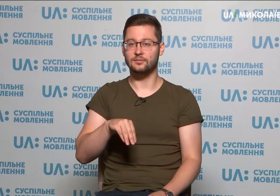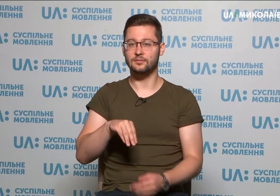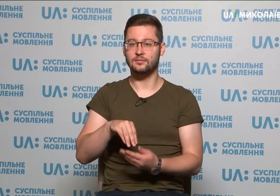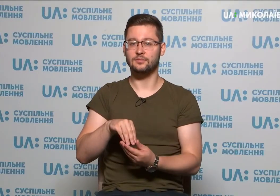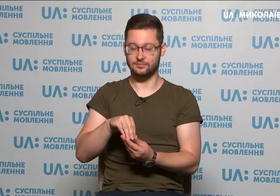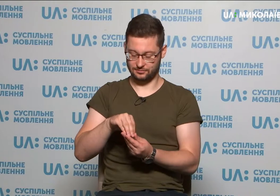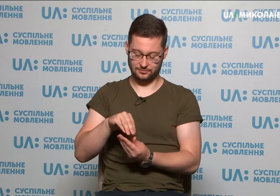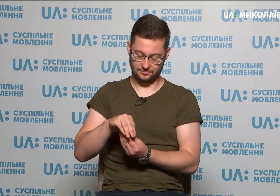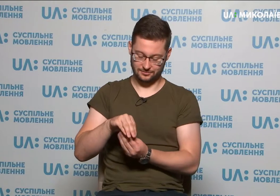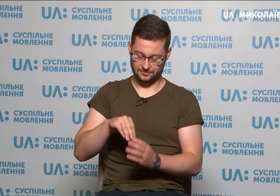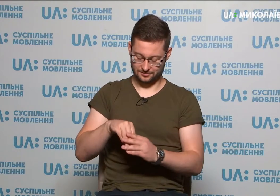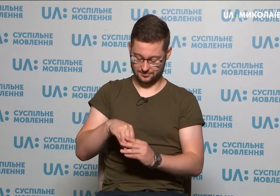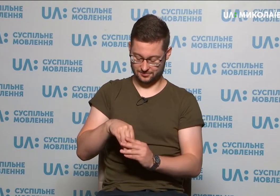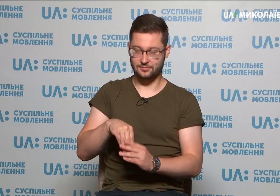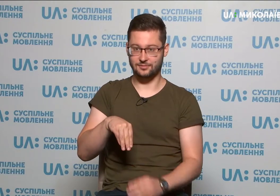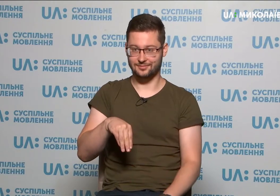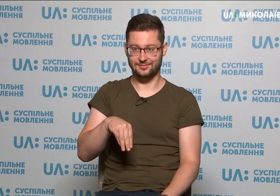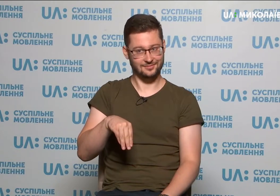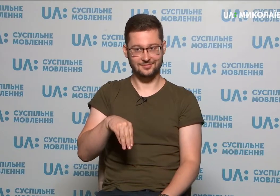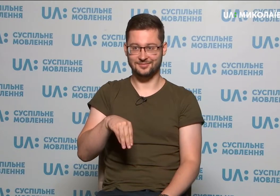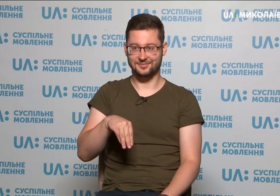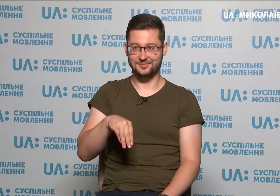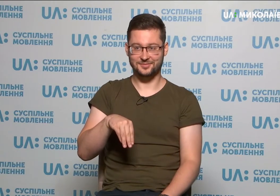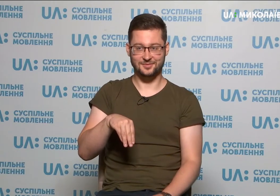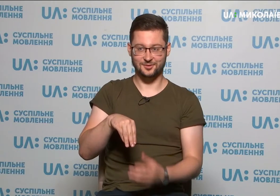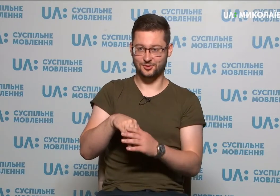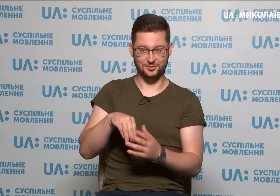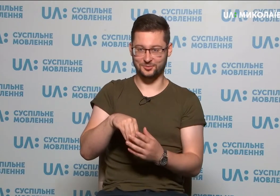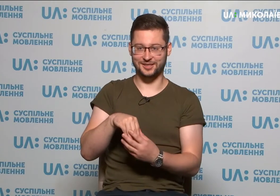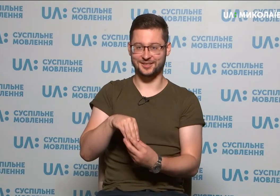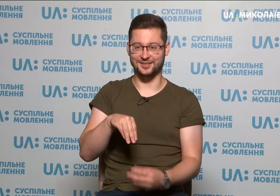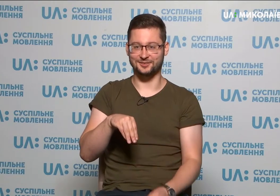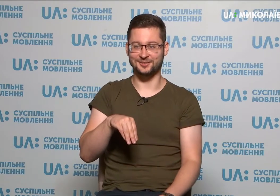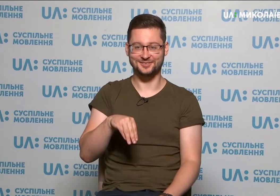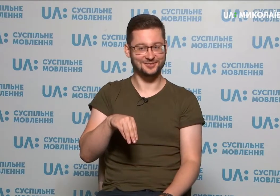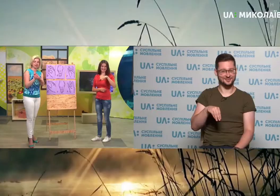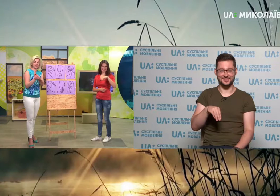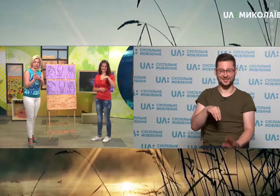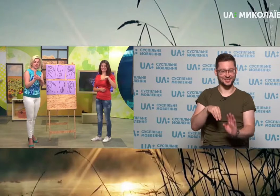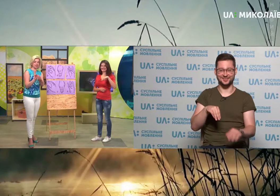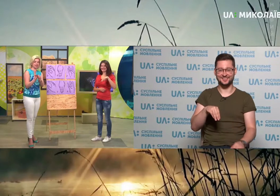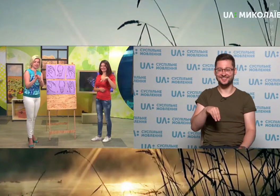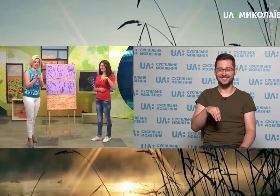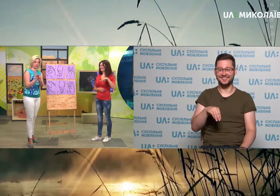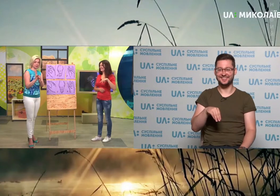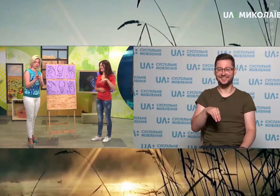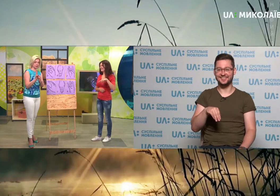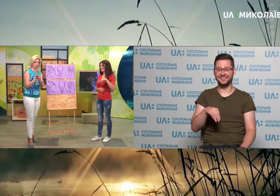літера Т. Так. Всі пальці перерахував, всі три. У Тут треба затримати, от дивіться, так от, з внутрішньої